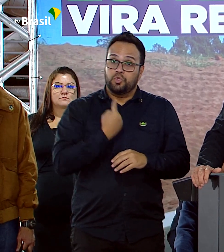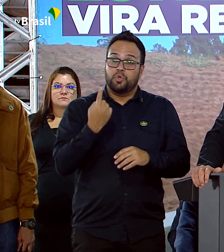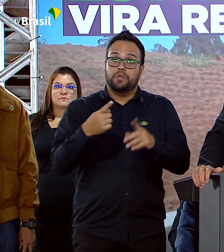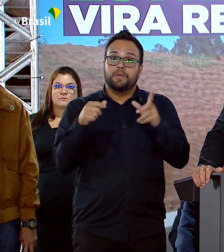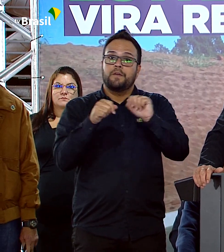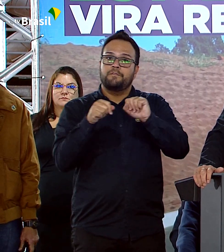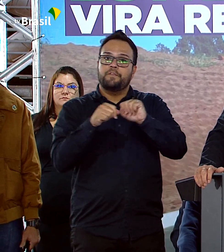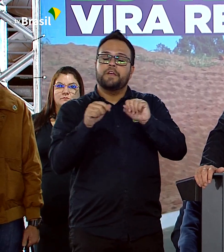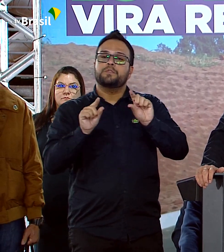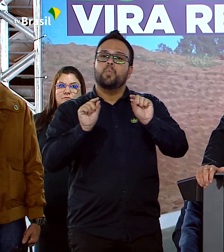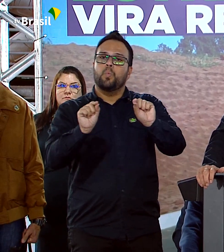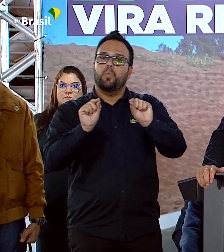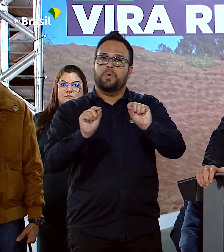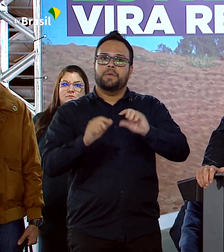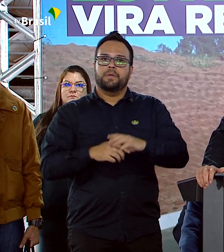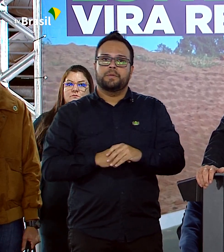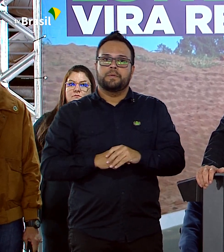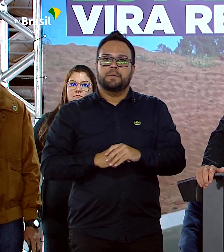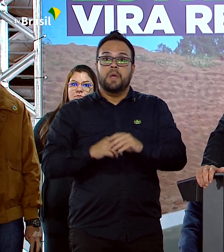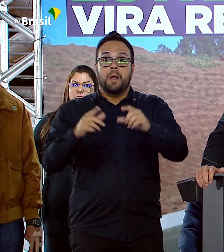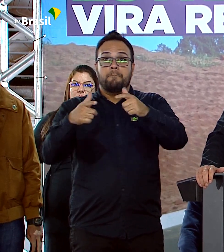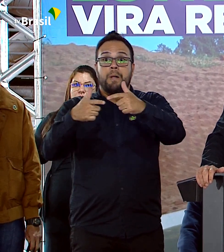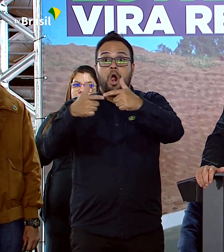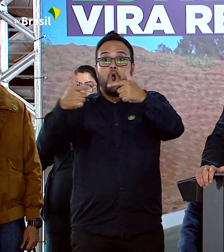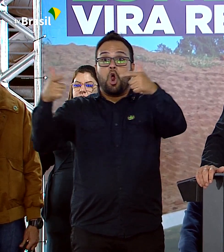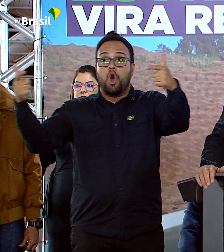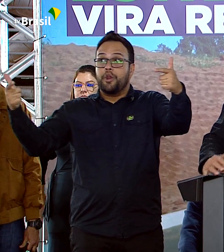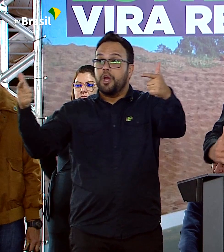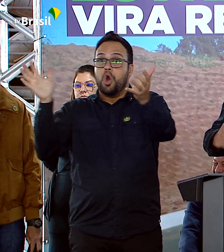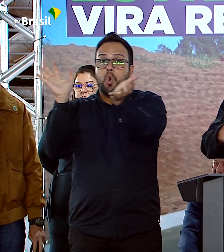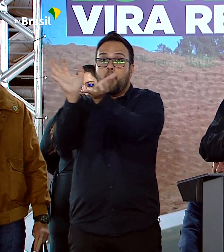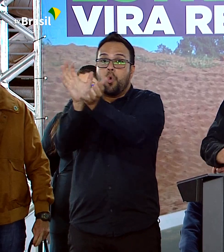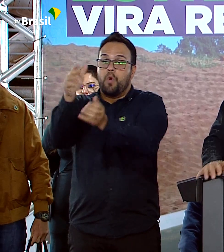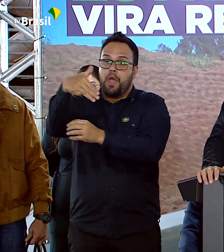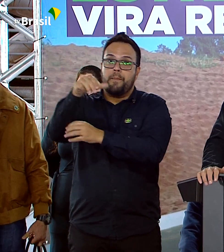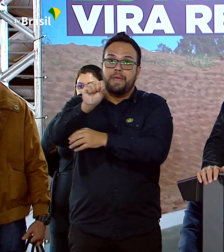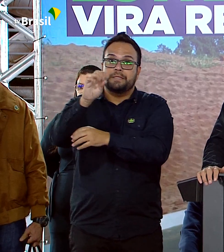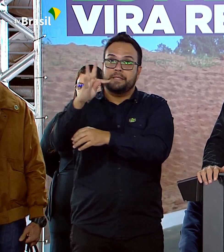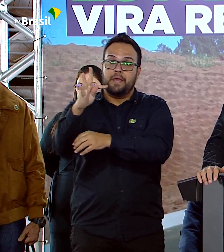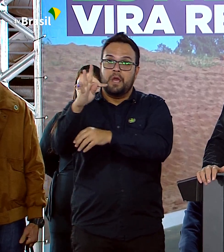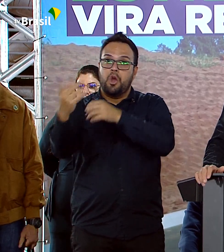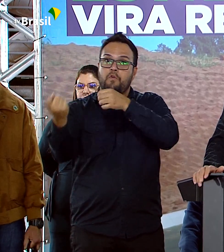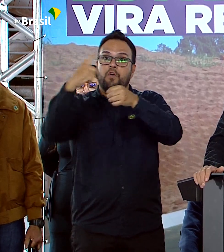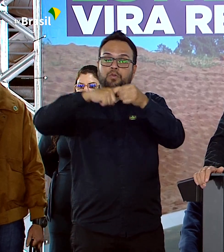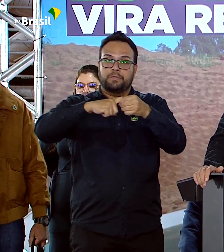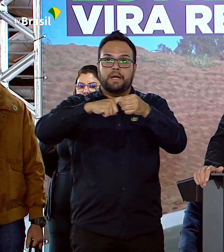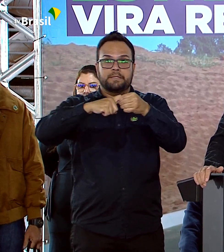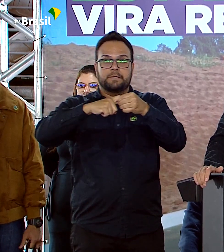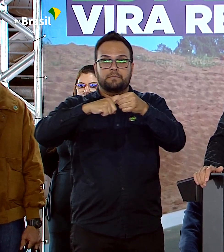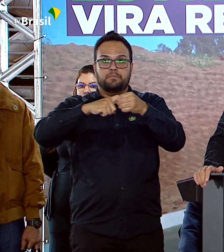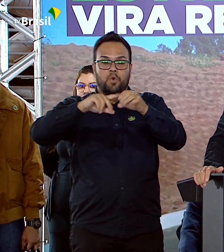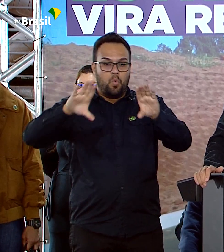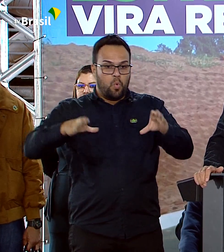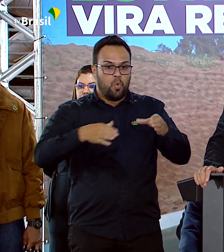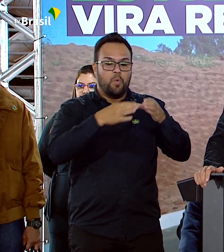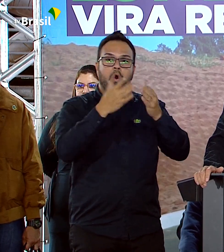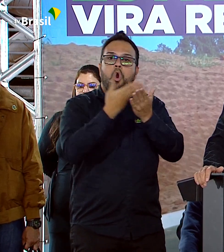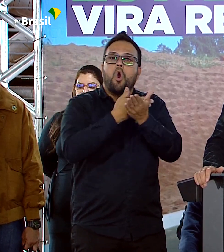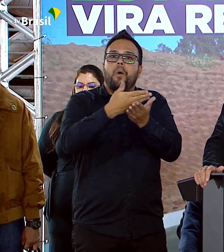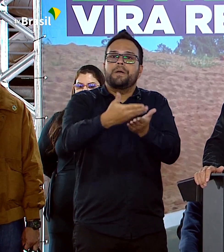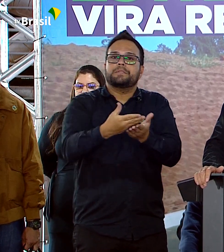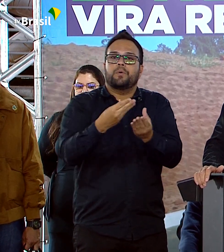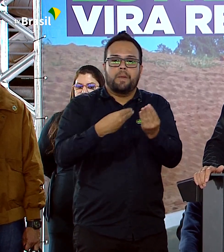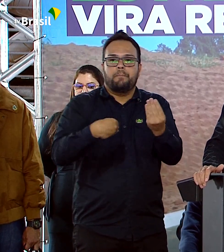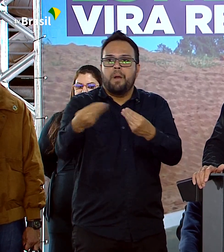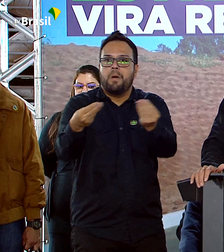fizemos com que grande parte dos integradores do MST voltasse para o nosso lado quando começamos a